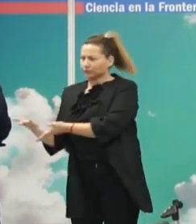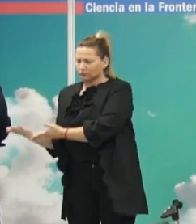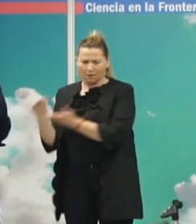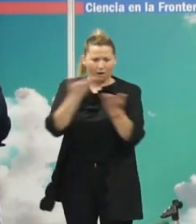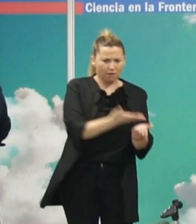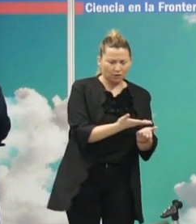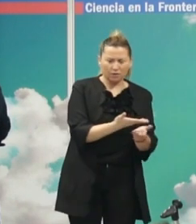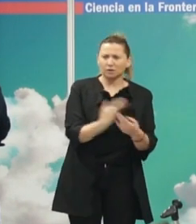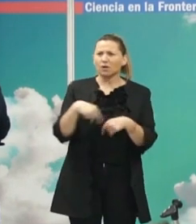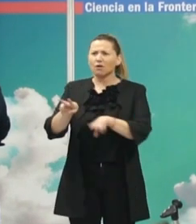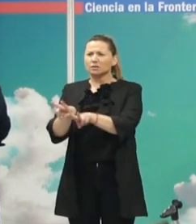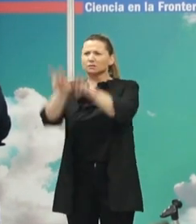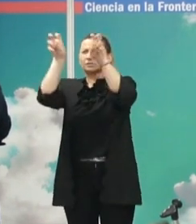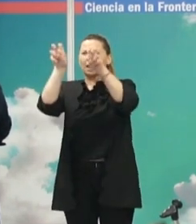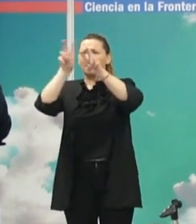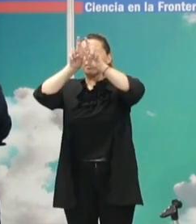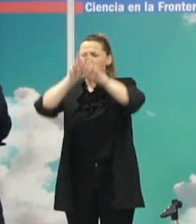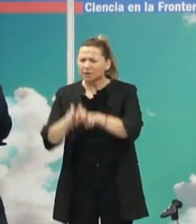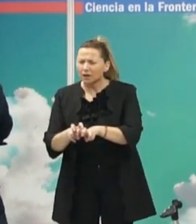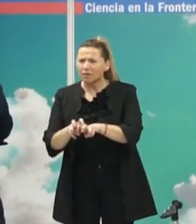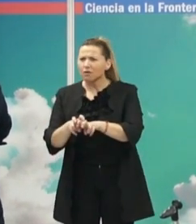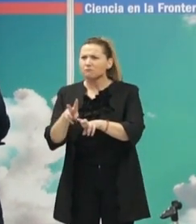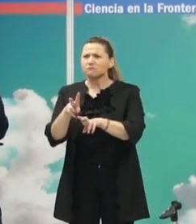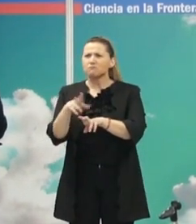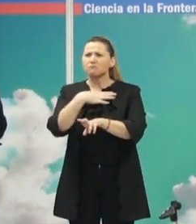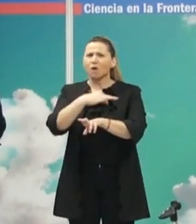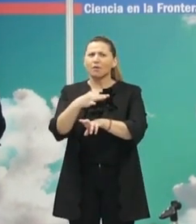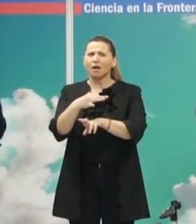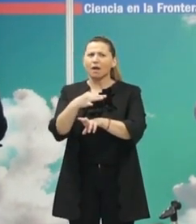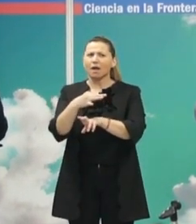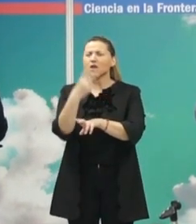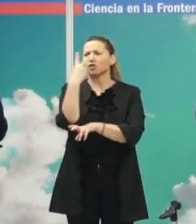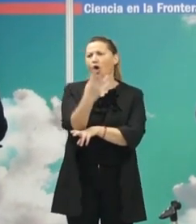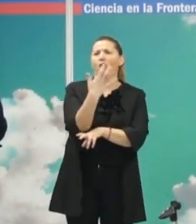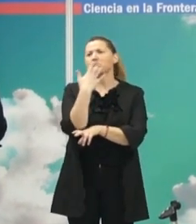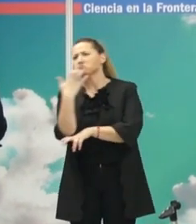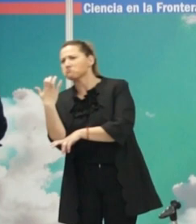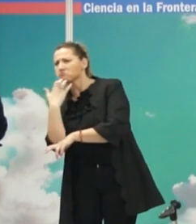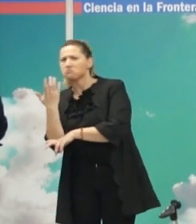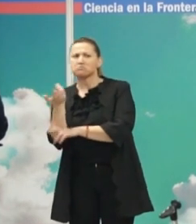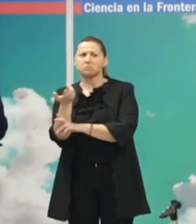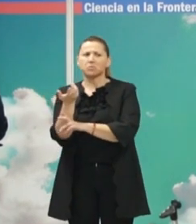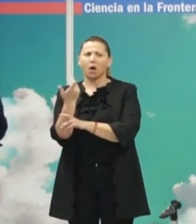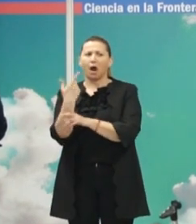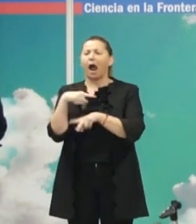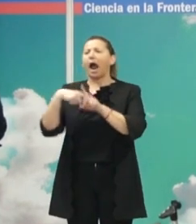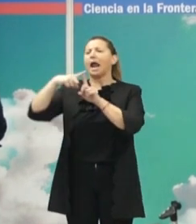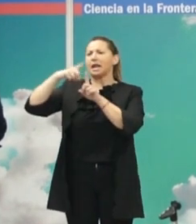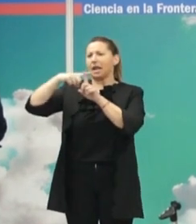en temas de investigación? ¿Podéis ponernos un par de ejemplos a nivel de investigación?